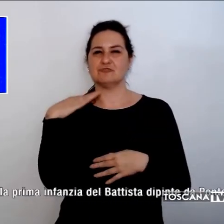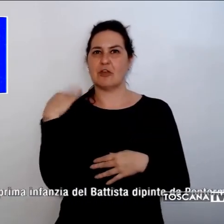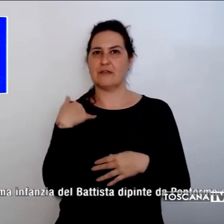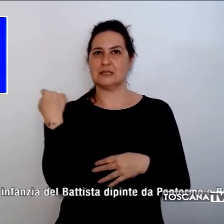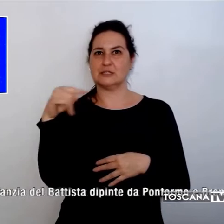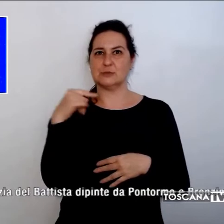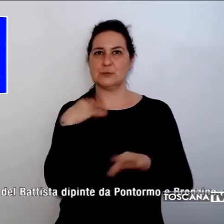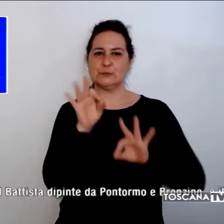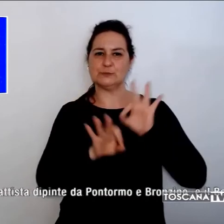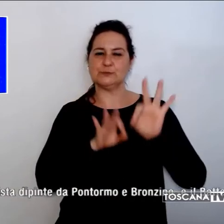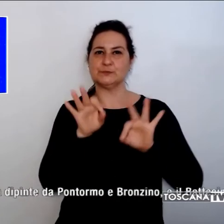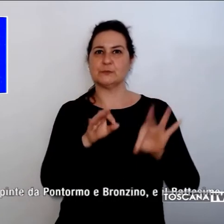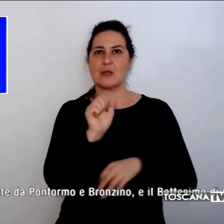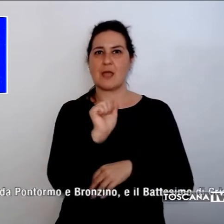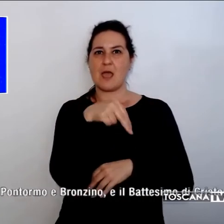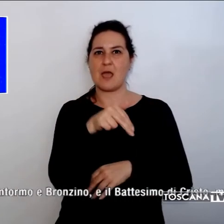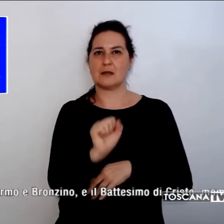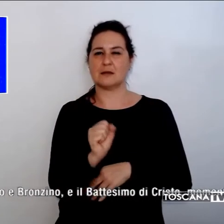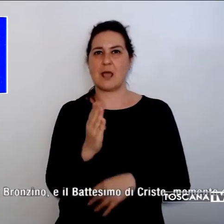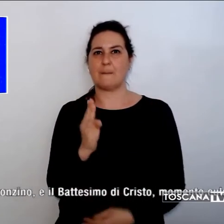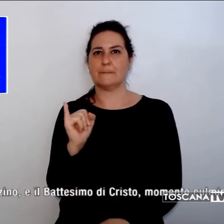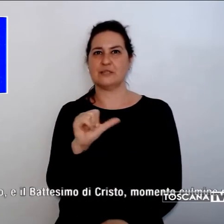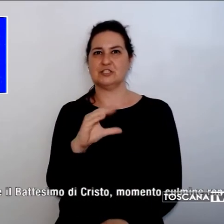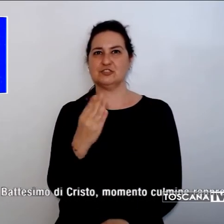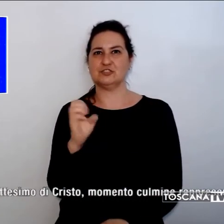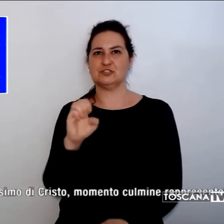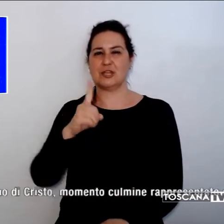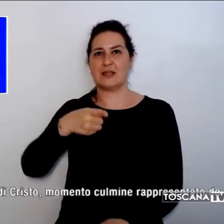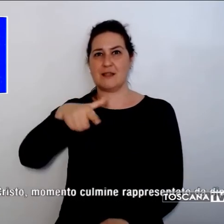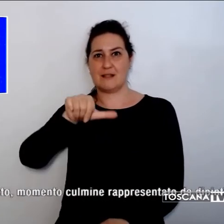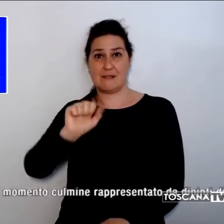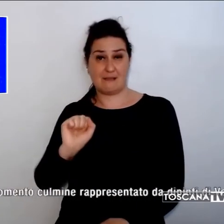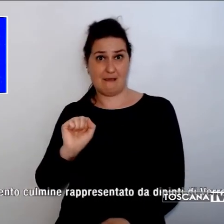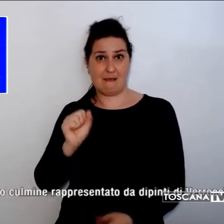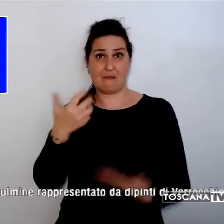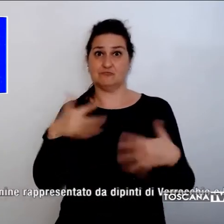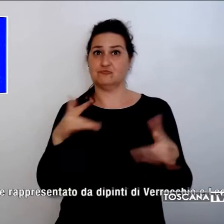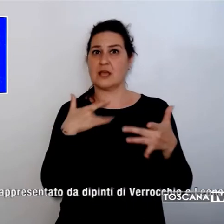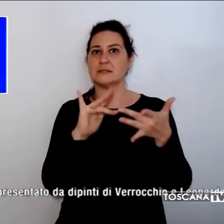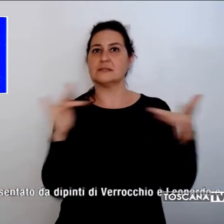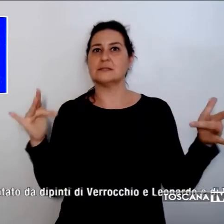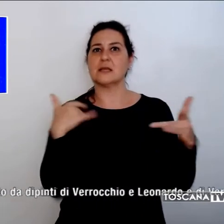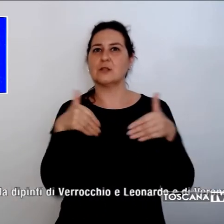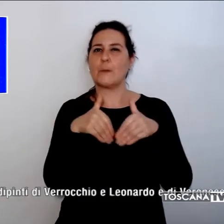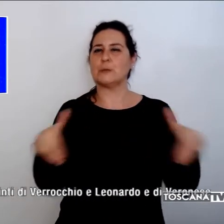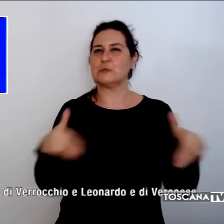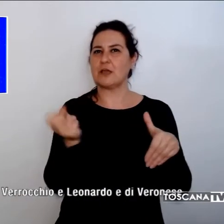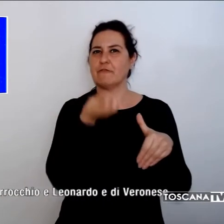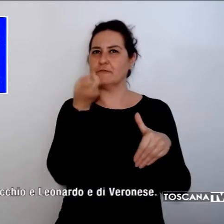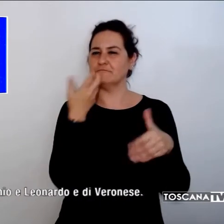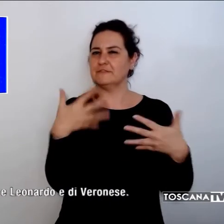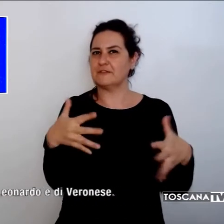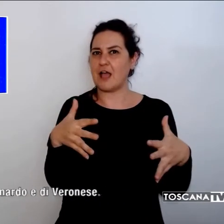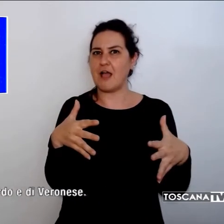Bisceglia e già online sul sito del Museo Fiorentino, parte con